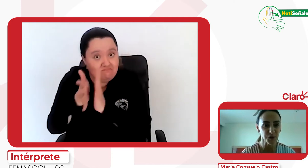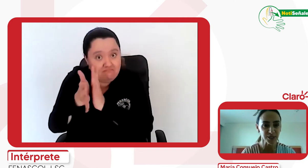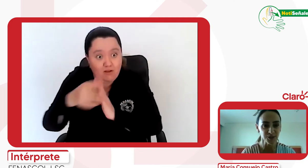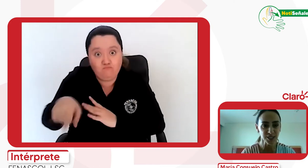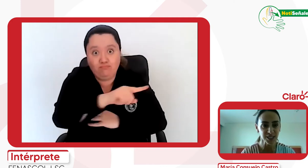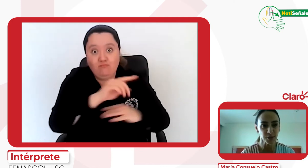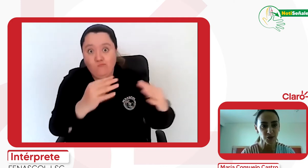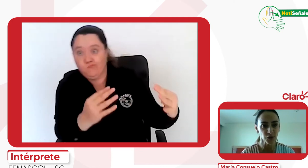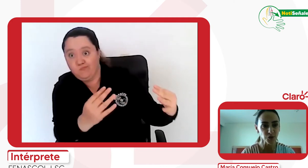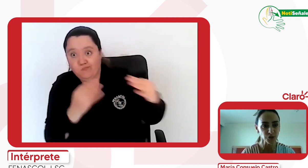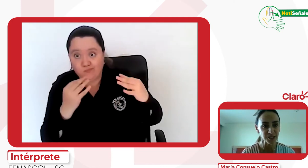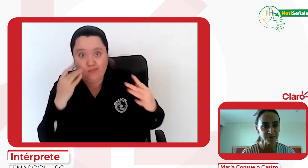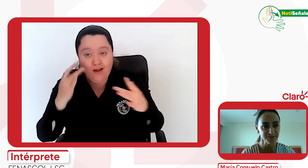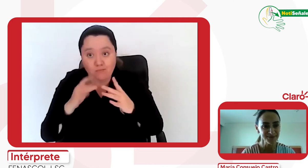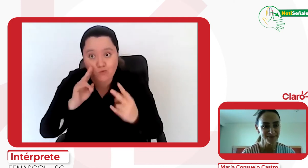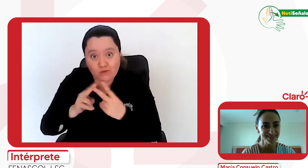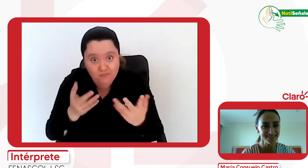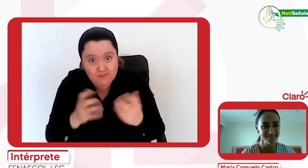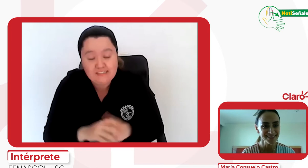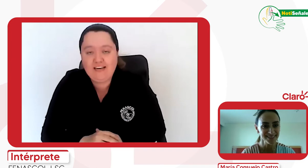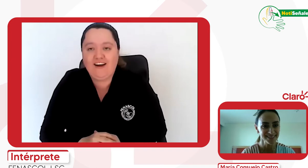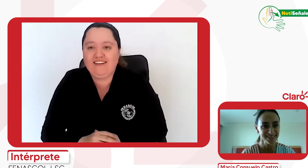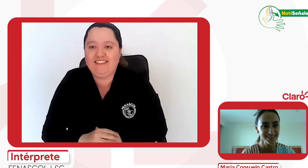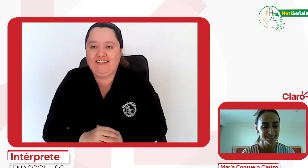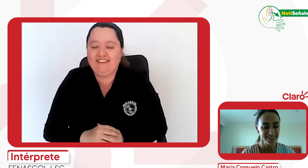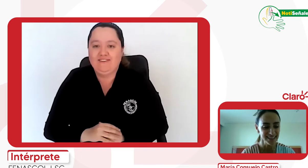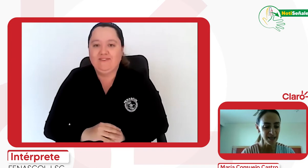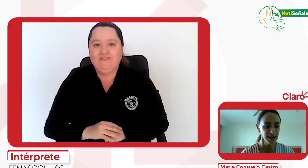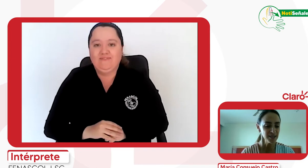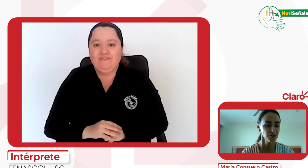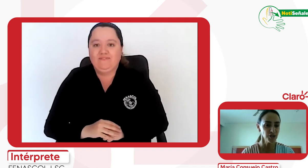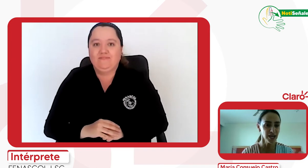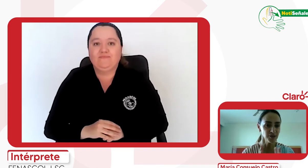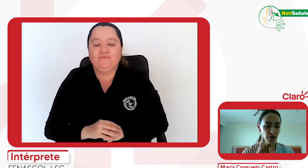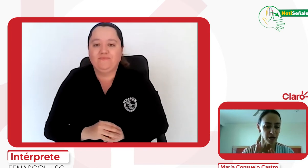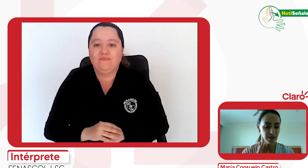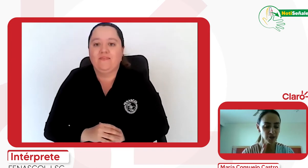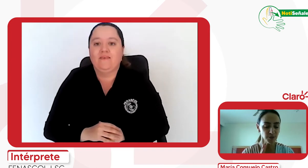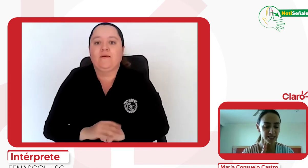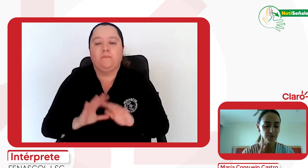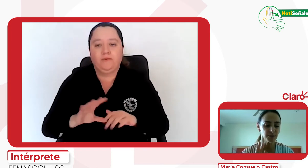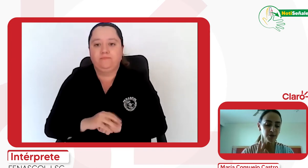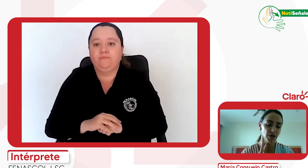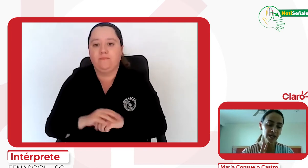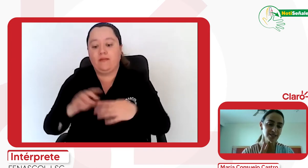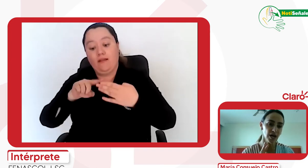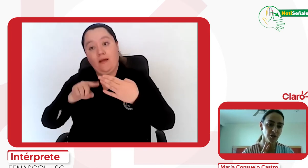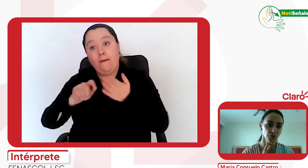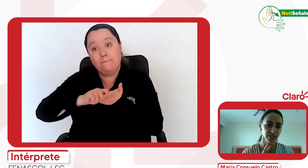acompañando en este espacio lo conozcan. Sí, claro que sí. Son, hay, el de los paquetes prepago es, hay uno de